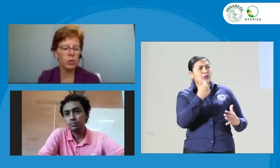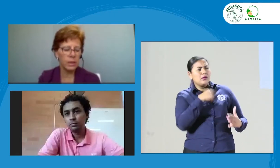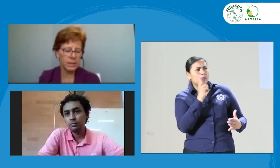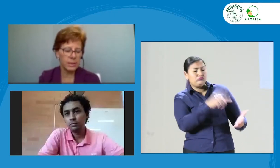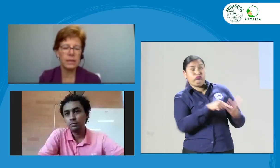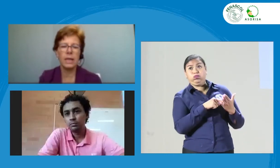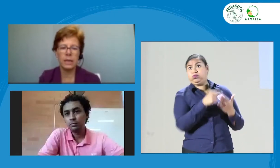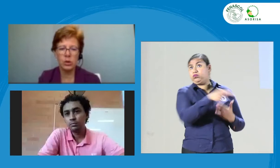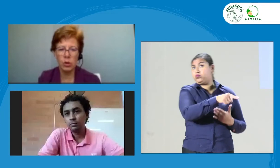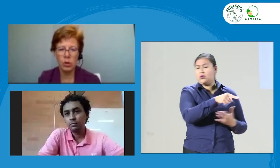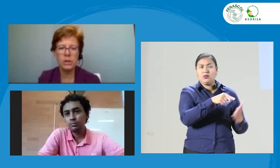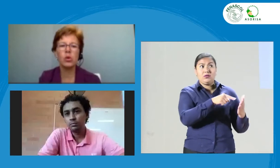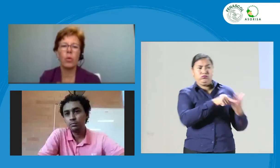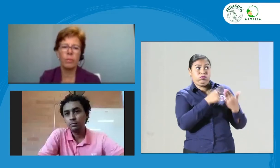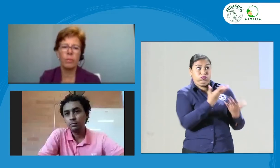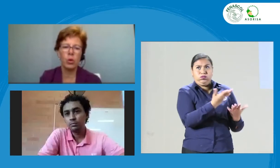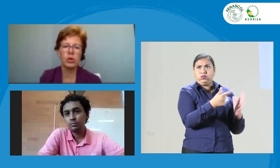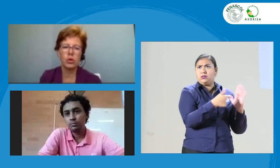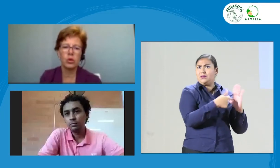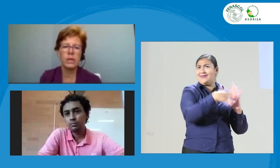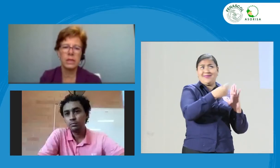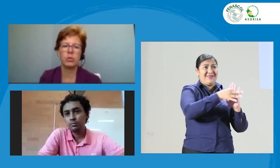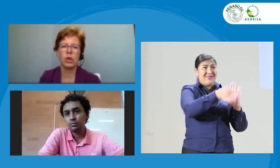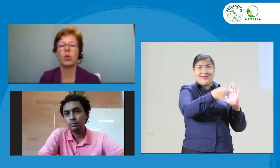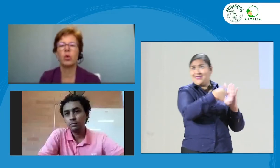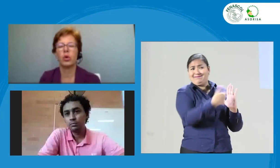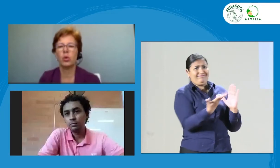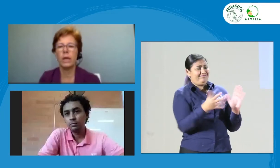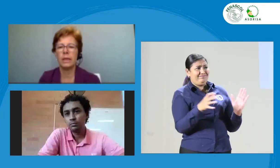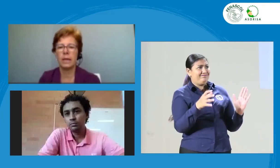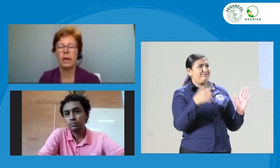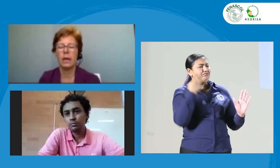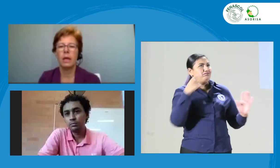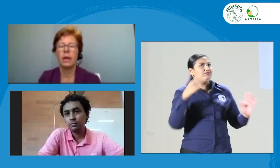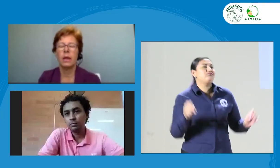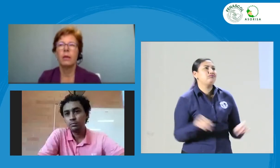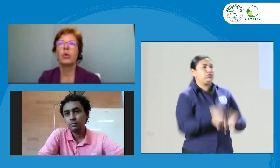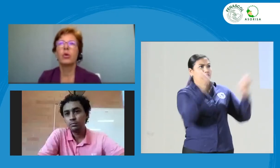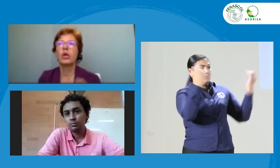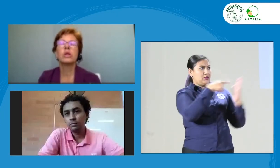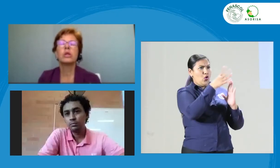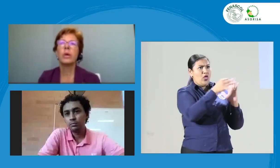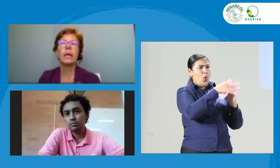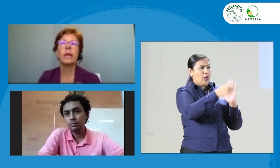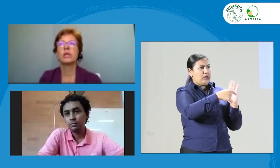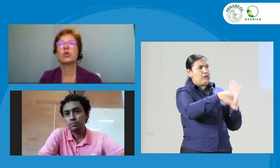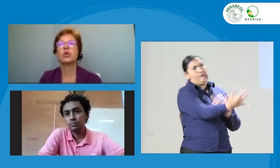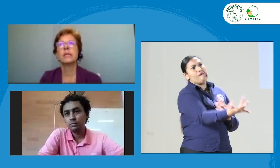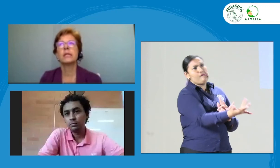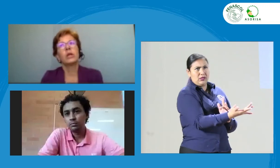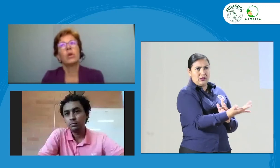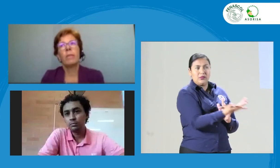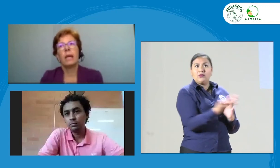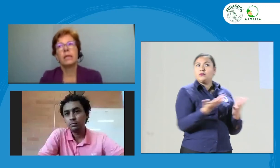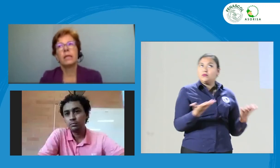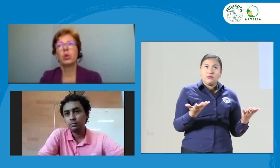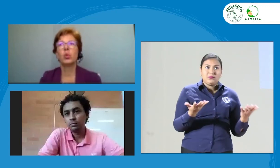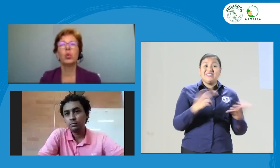hizo esto y este día que hizo esto, rompió estos principios del código de ética. Porque no se pueden quedar solos en decir, tiene una mala